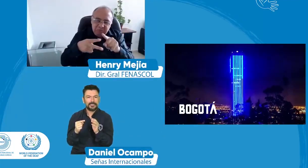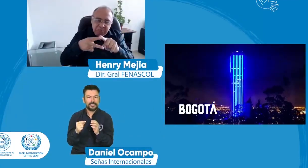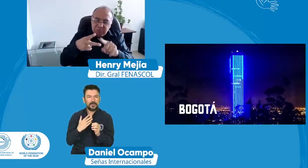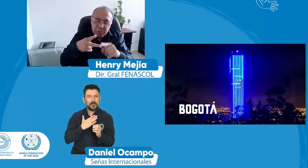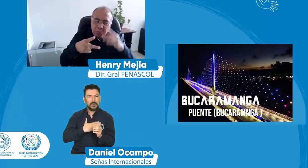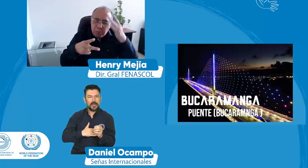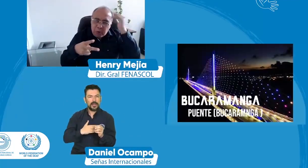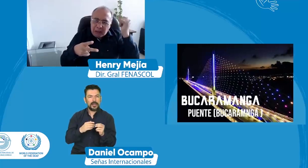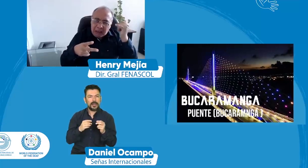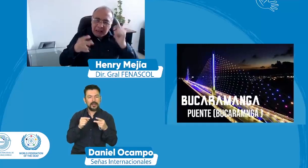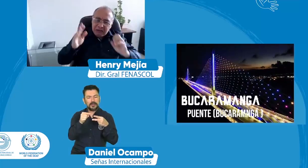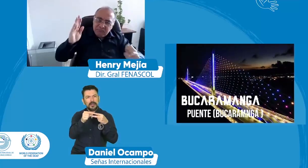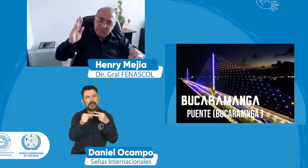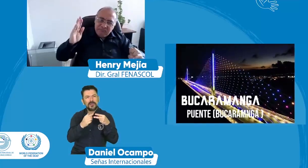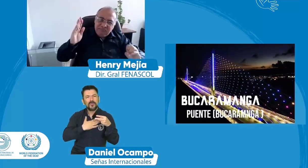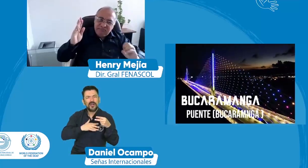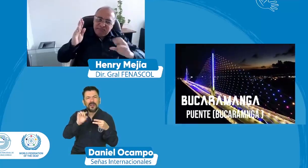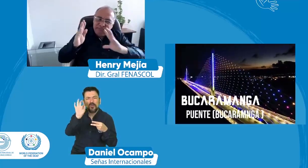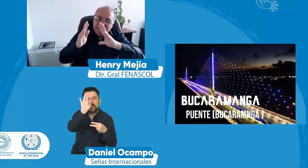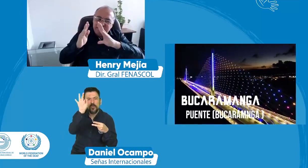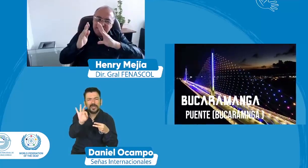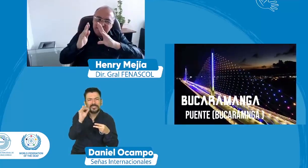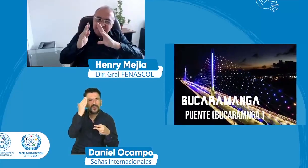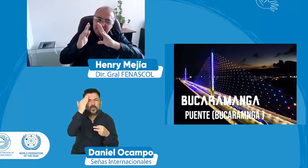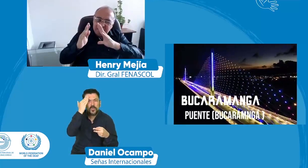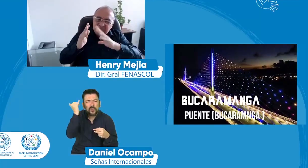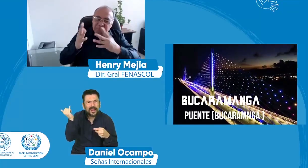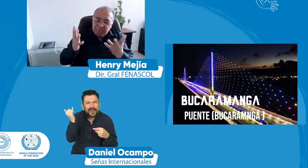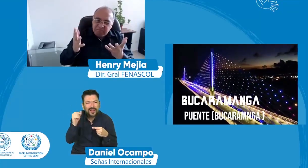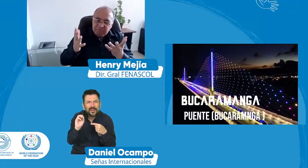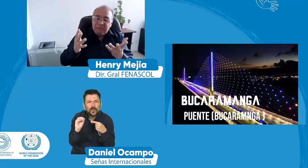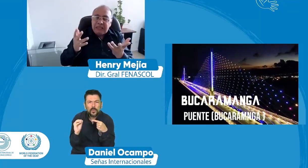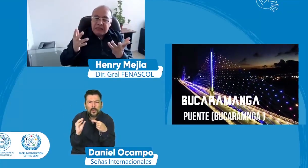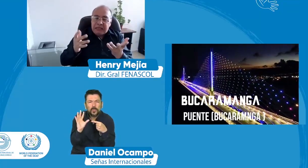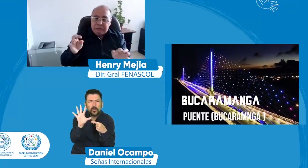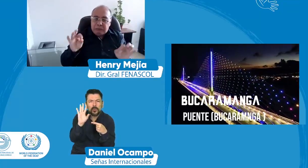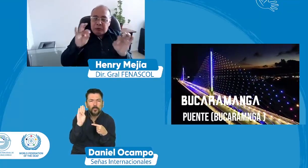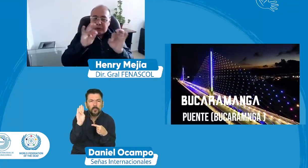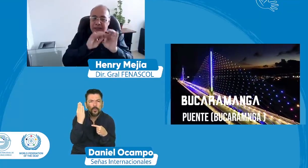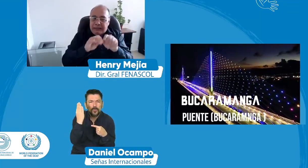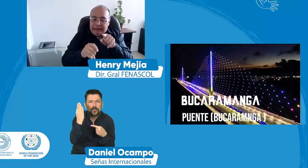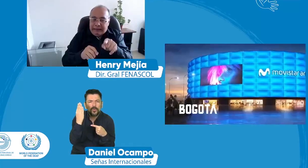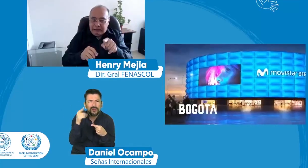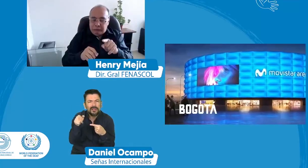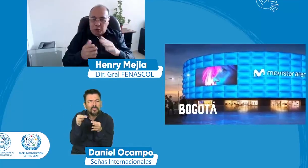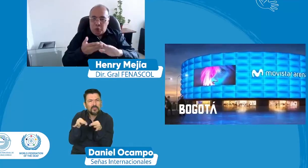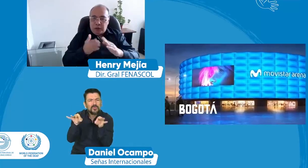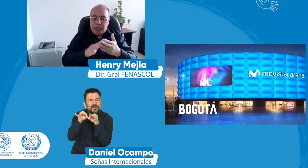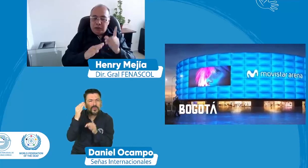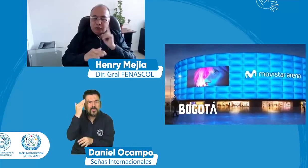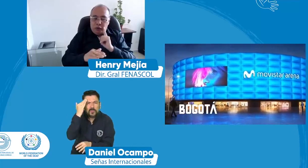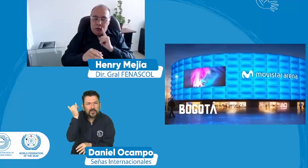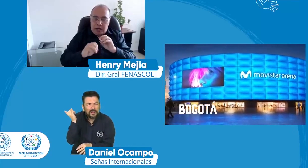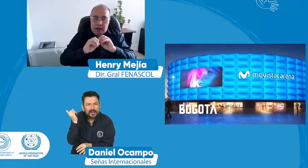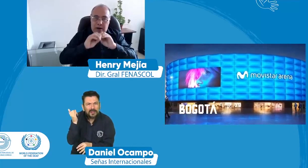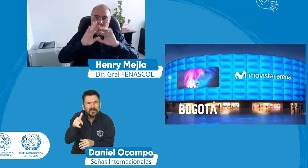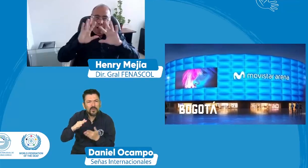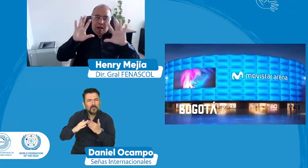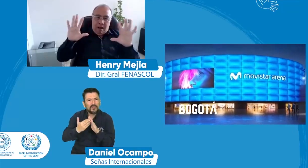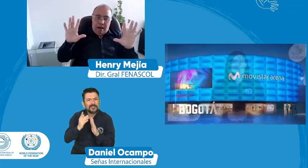entonces quisiera saber si nos da un poco más de explicación sobre esto el de el reto de la luz azul y pues